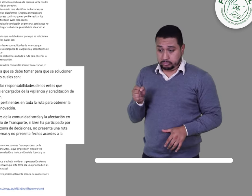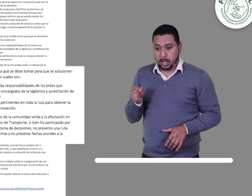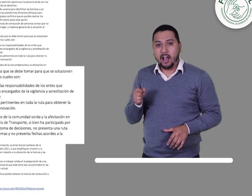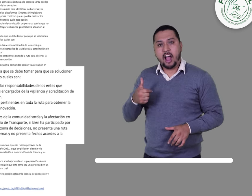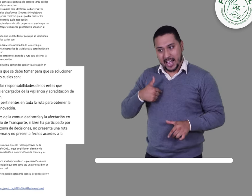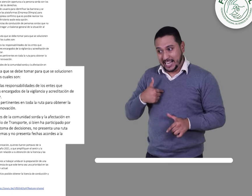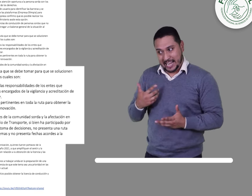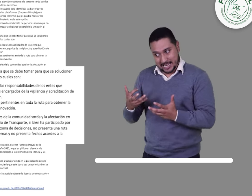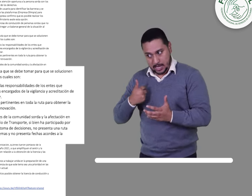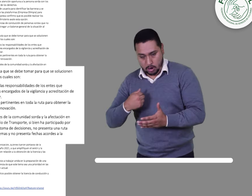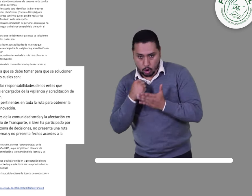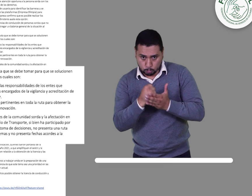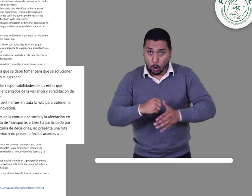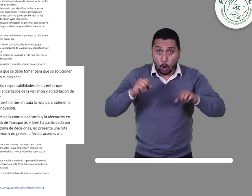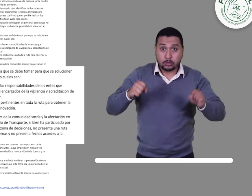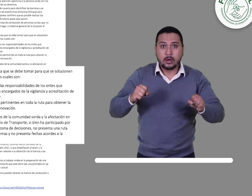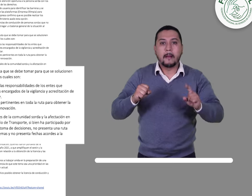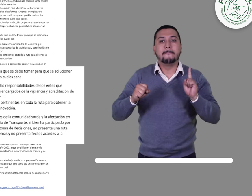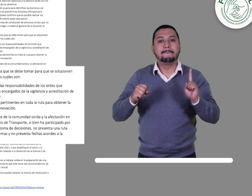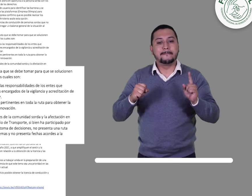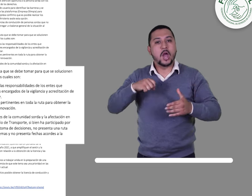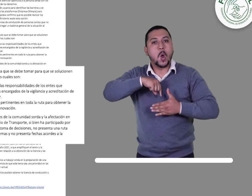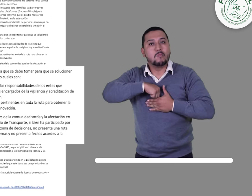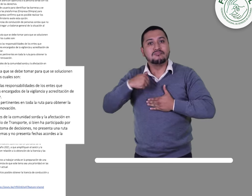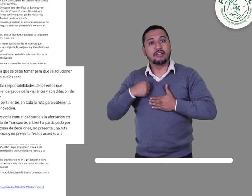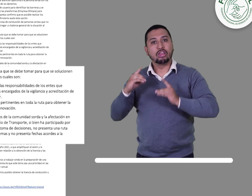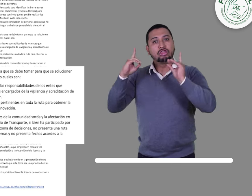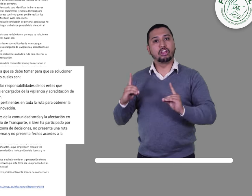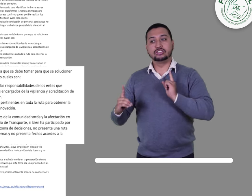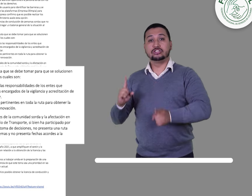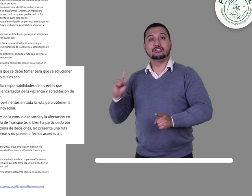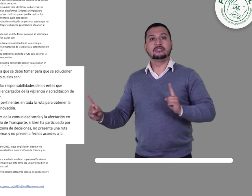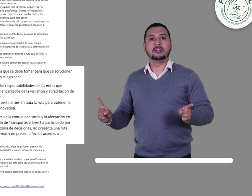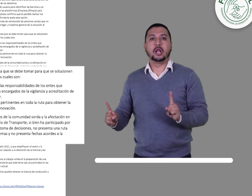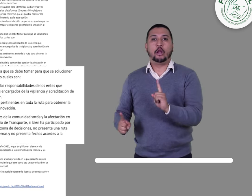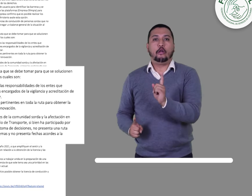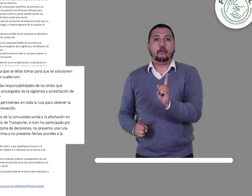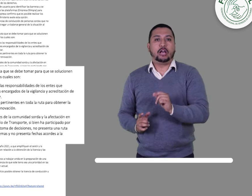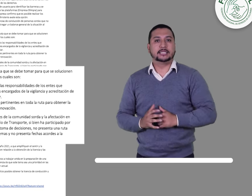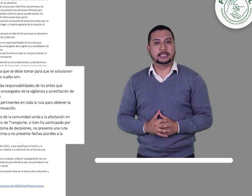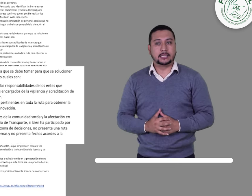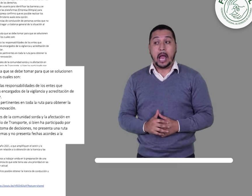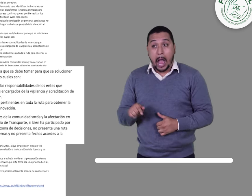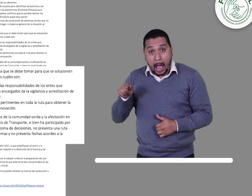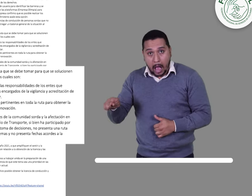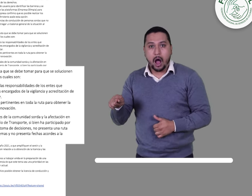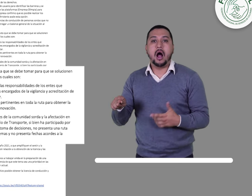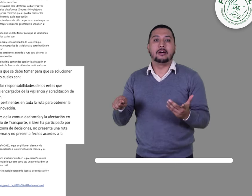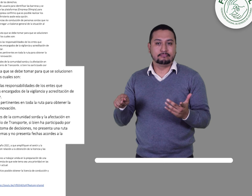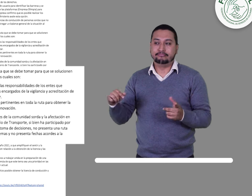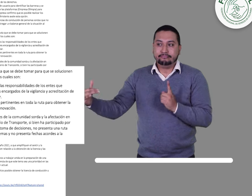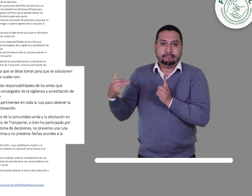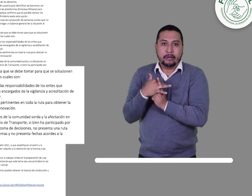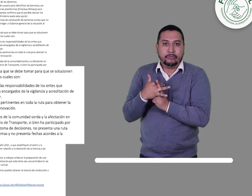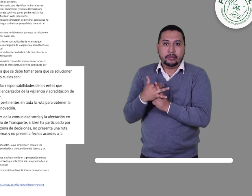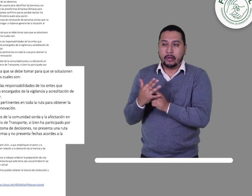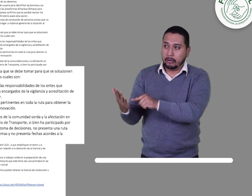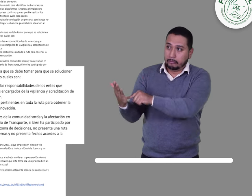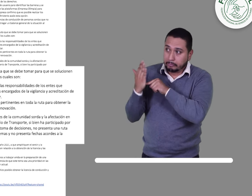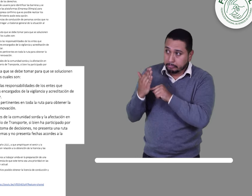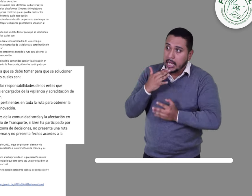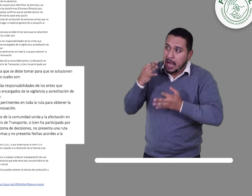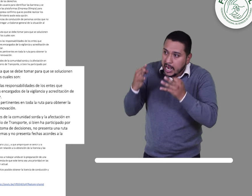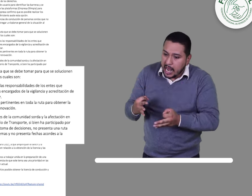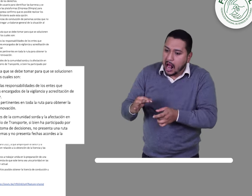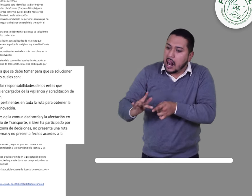sin posibilidad de tomar decisiones, no presenta una ruta clara, real y efectiva de cuándo se van a